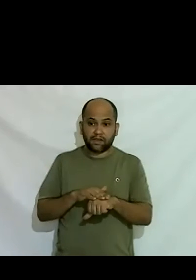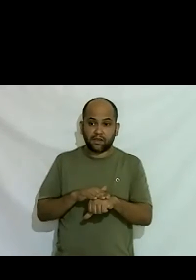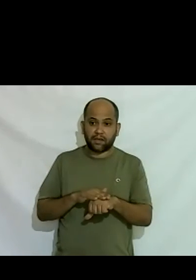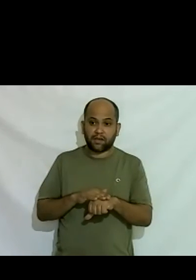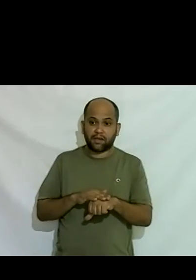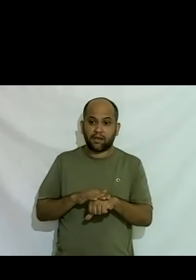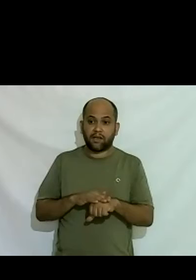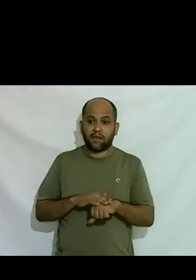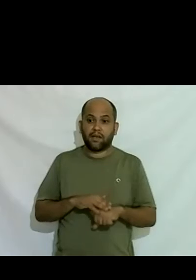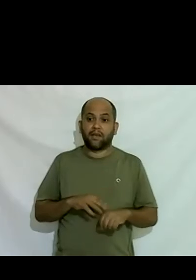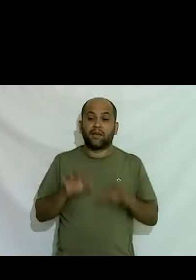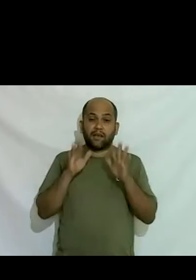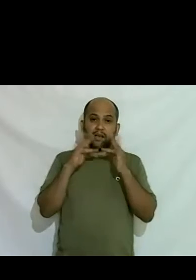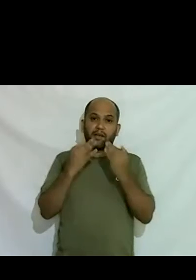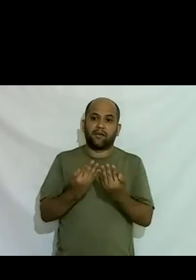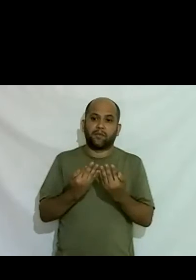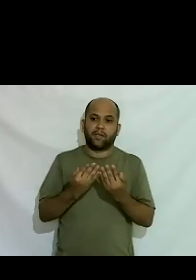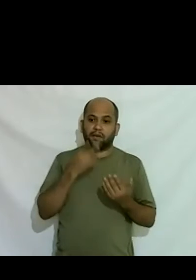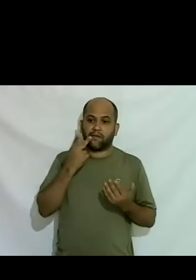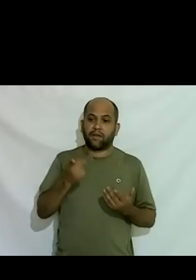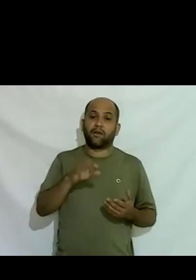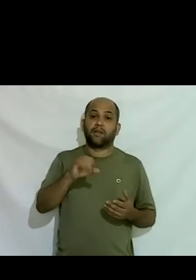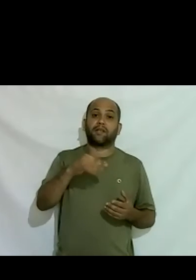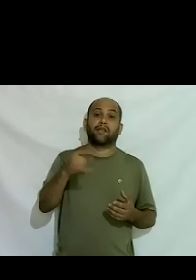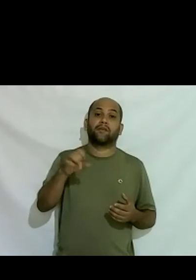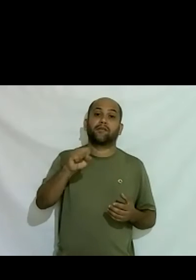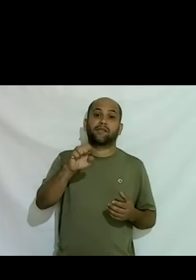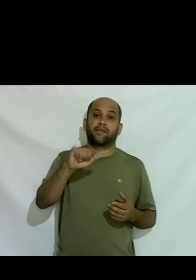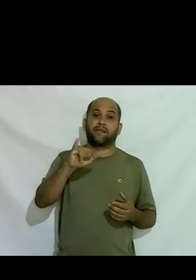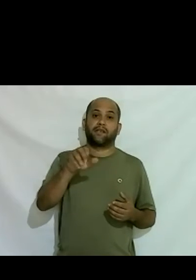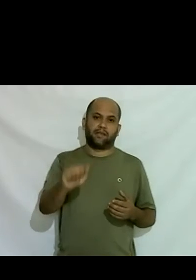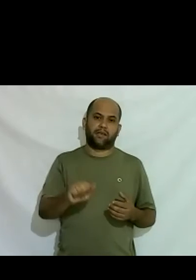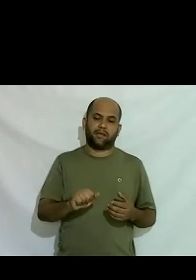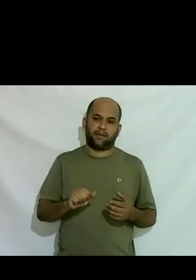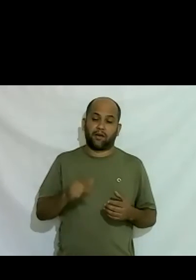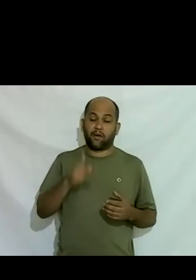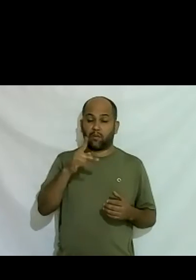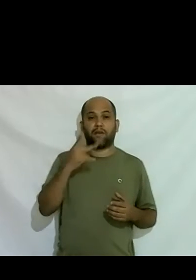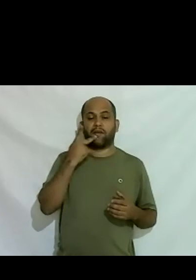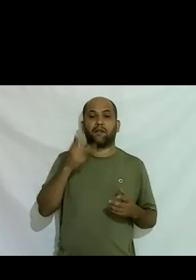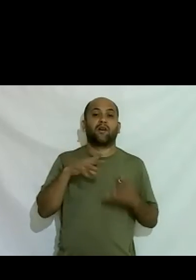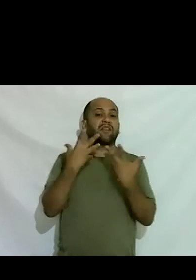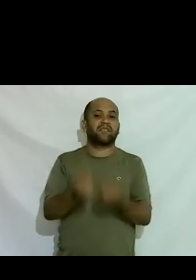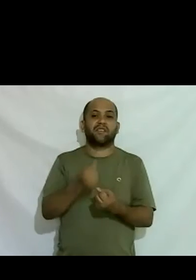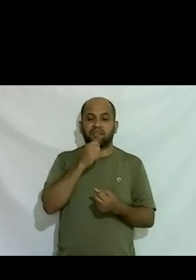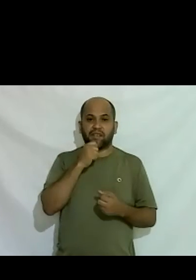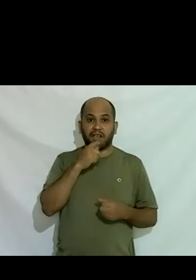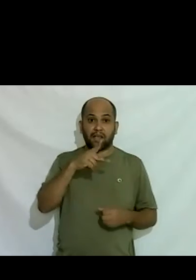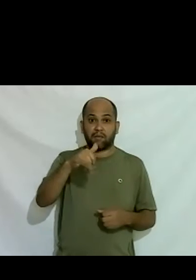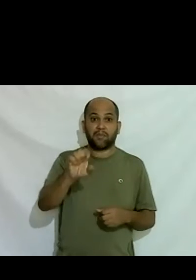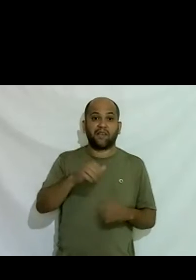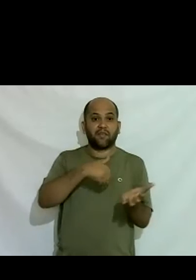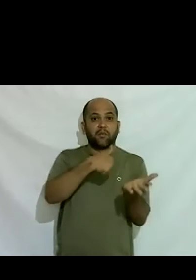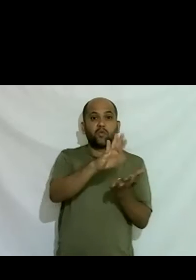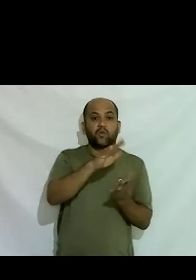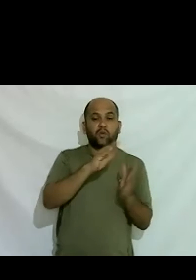nós vamos dizer que a família disse não seja o pai disse não te aceito assim a mãe disse saia de casa